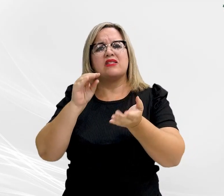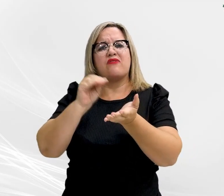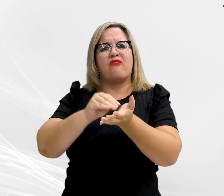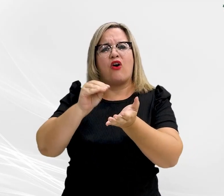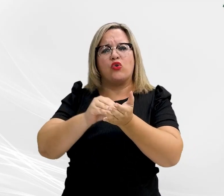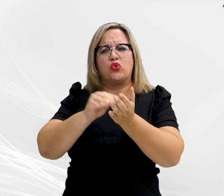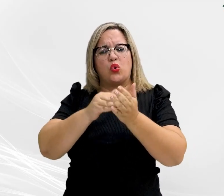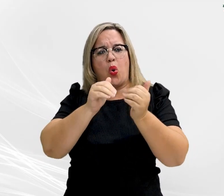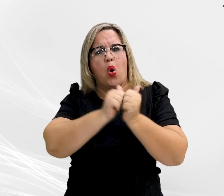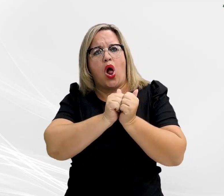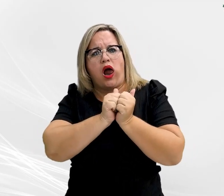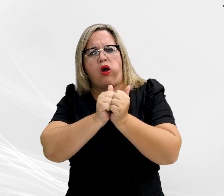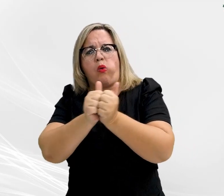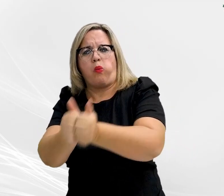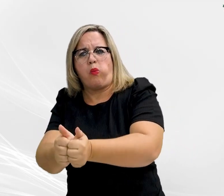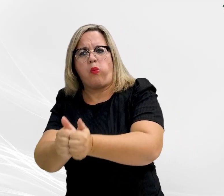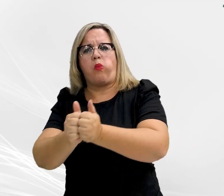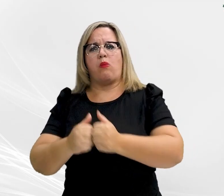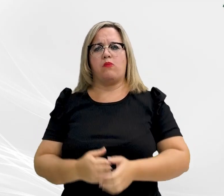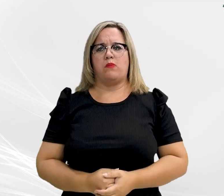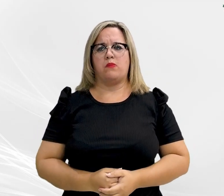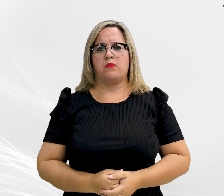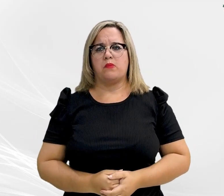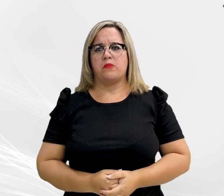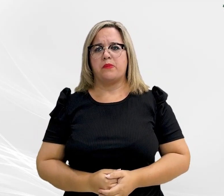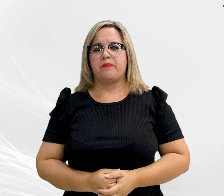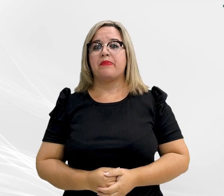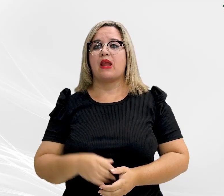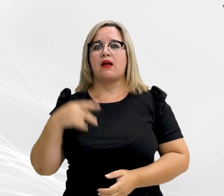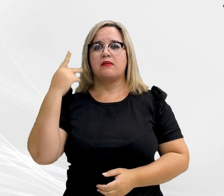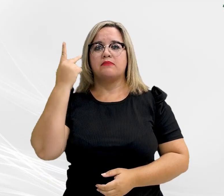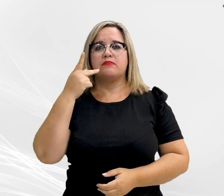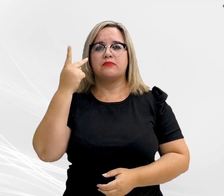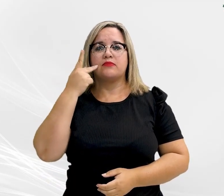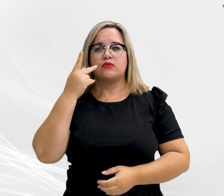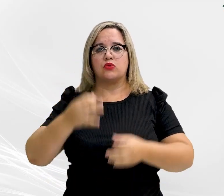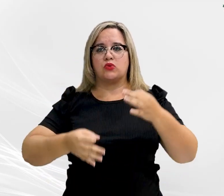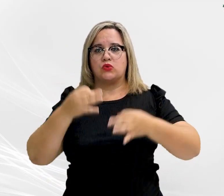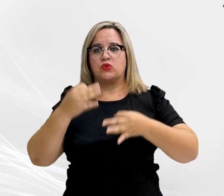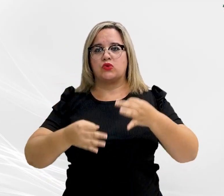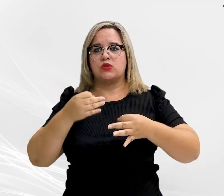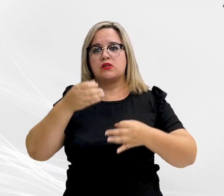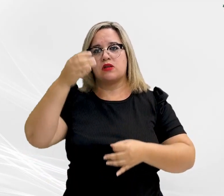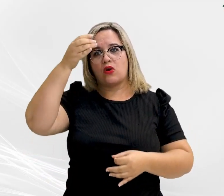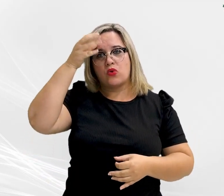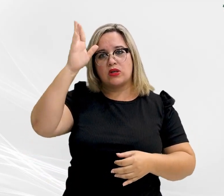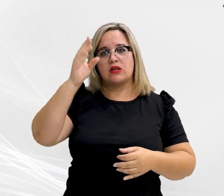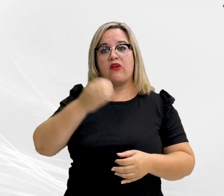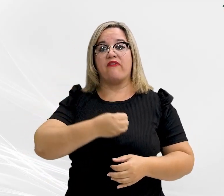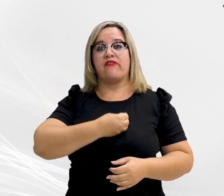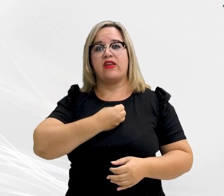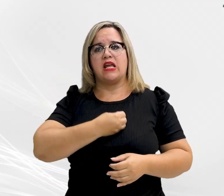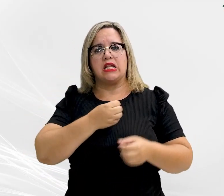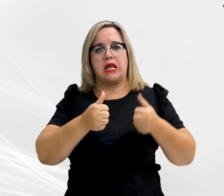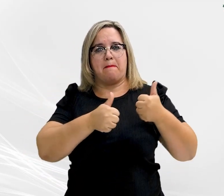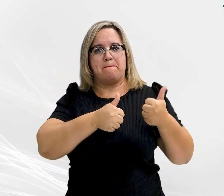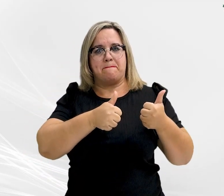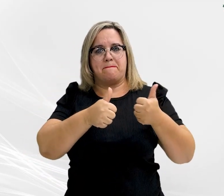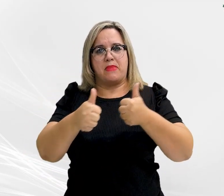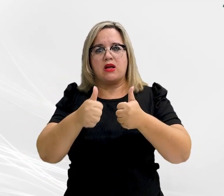Fecha aspas. Observou. A promotora de justiça da PGJ e coordenadora do Vida Plena, promotora de justiça